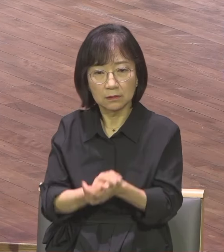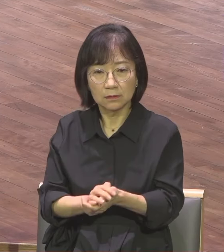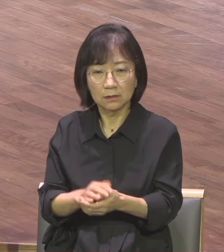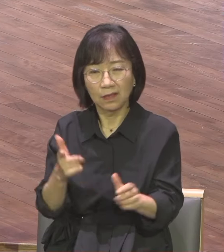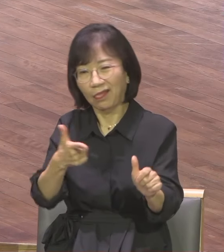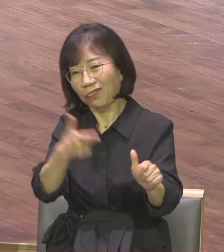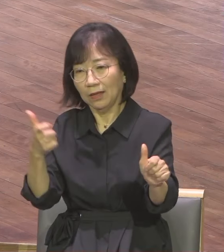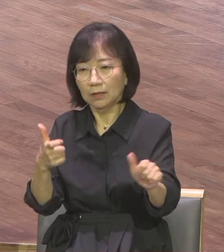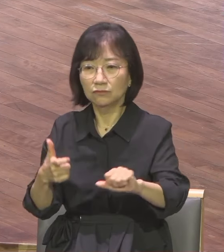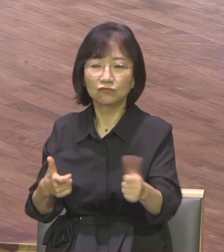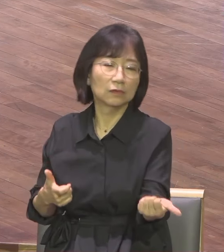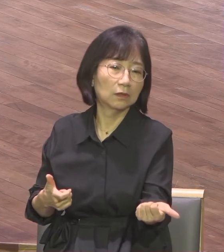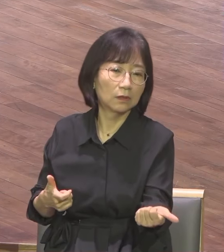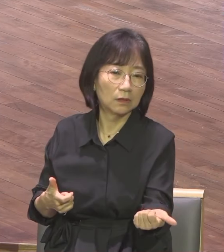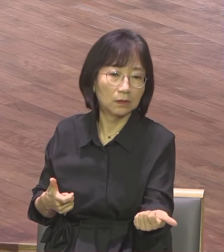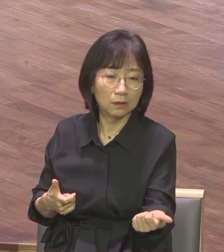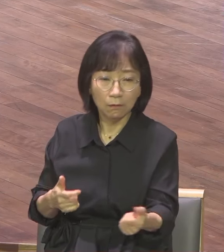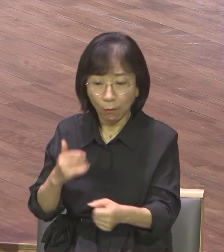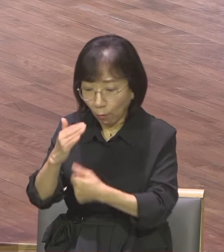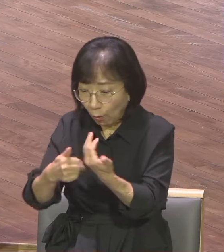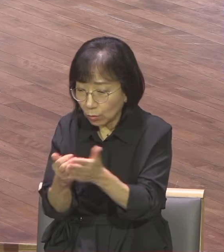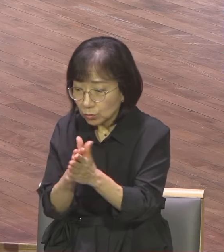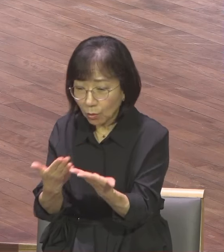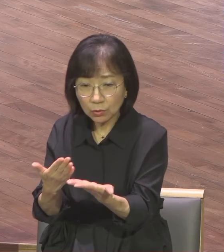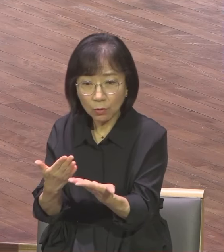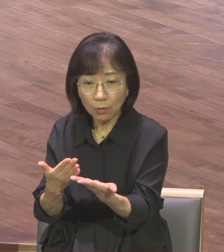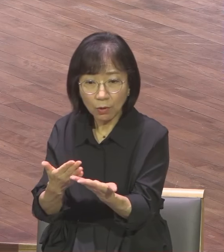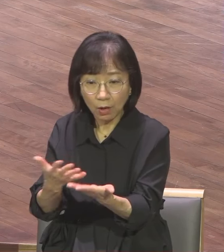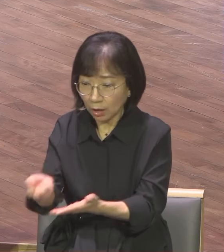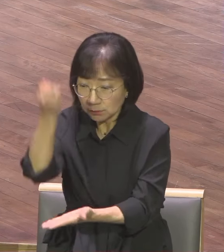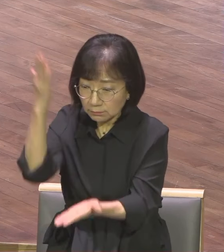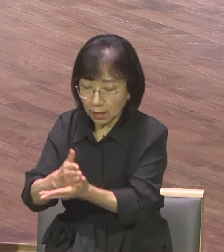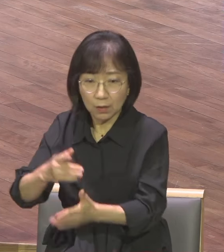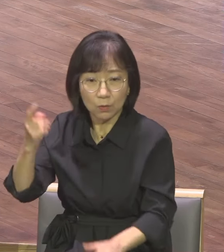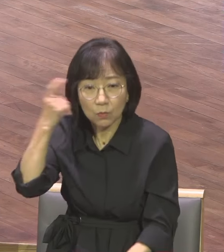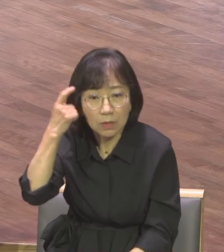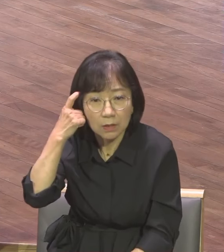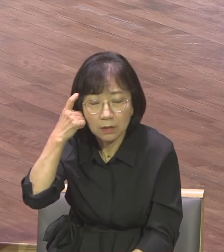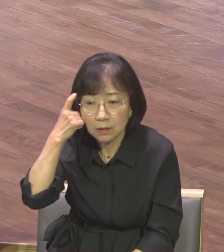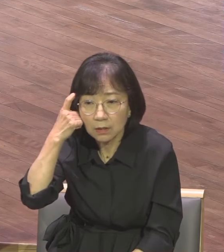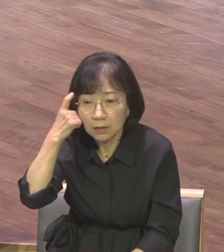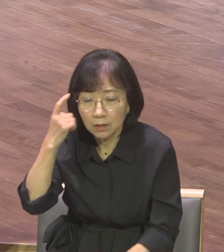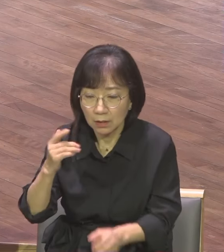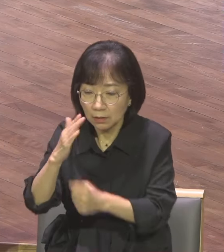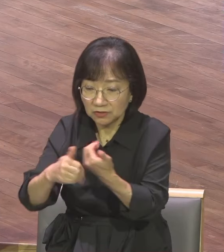이게 도대체 무엇이길래 왜 이렇게 공산주의자들은 이 성경을 소유하지 못하겠습니까